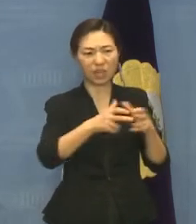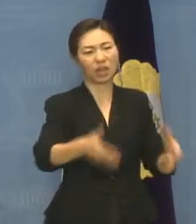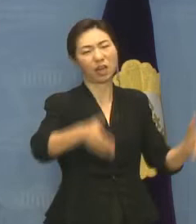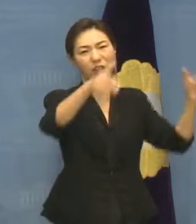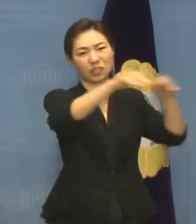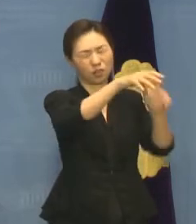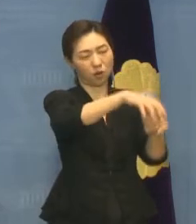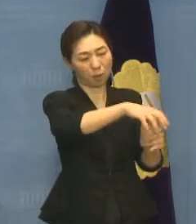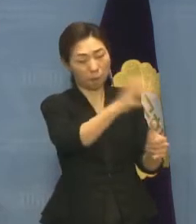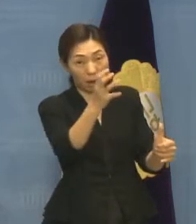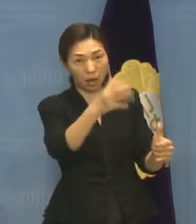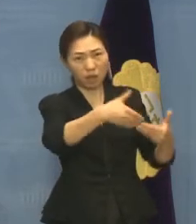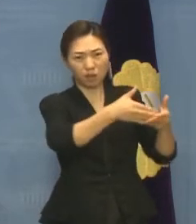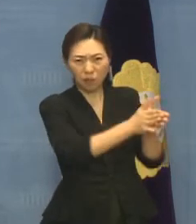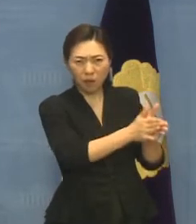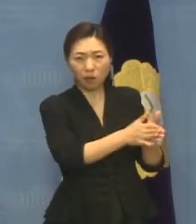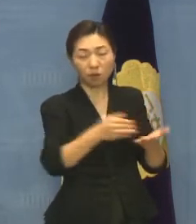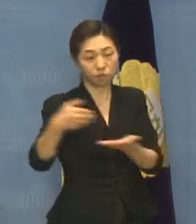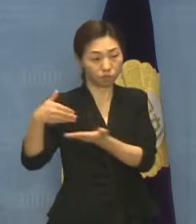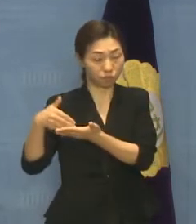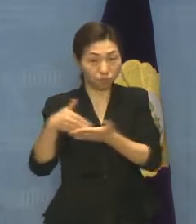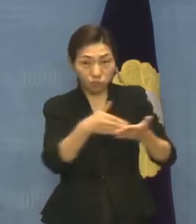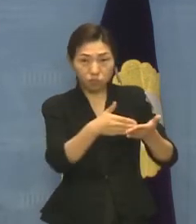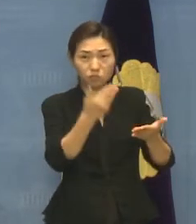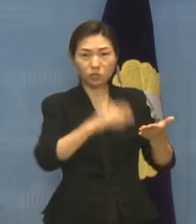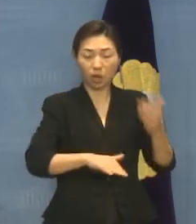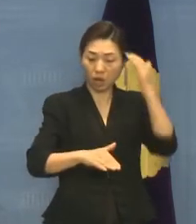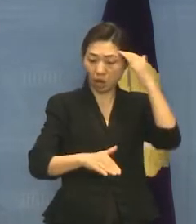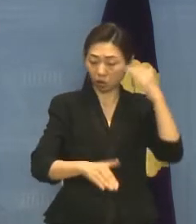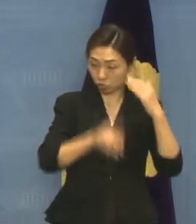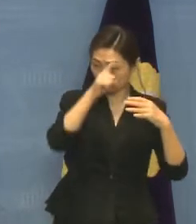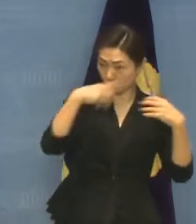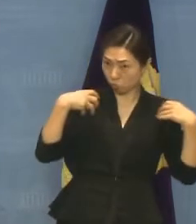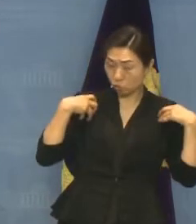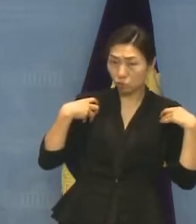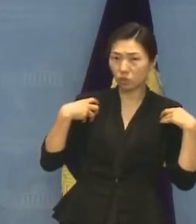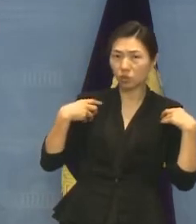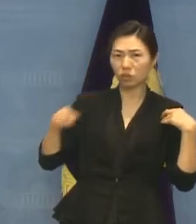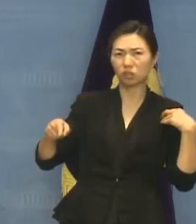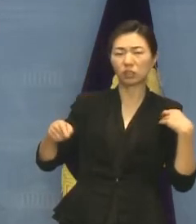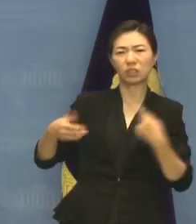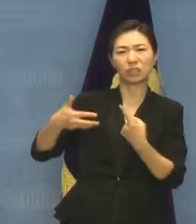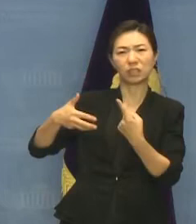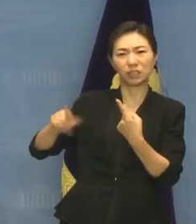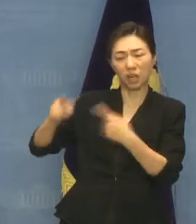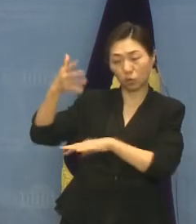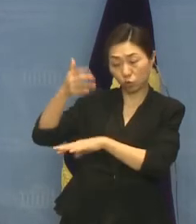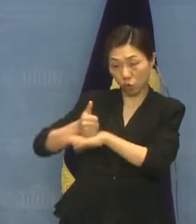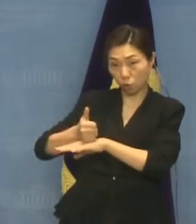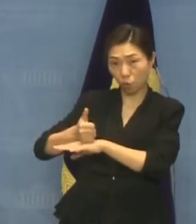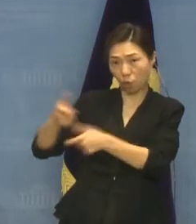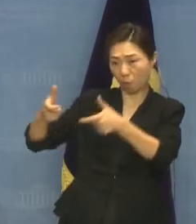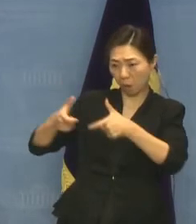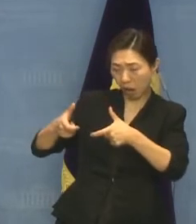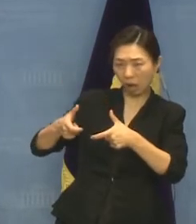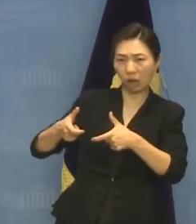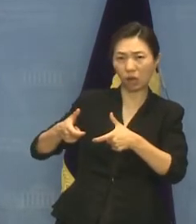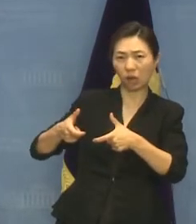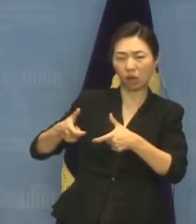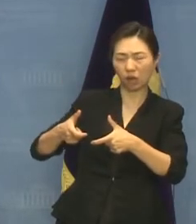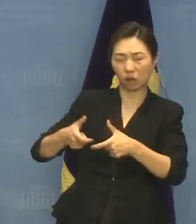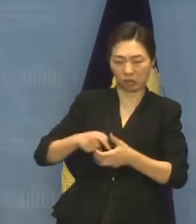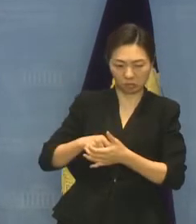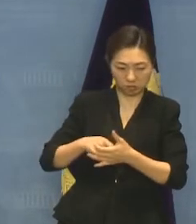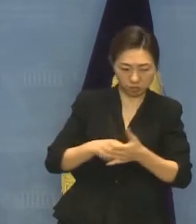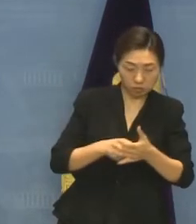권고하였지만 한국정부는 협약 위반을 지적하는 위원회의 1차 최종 견해 권고를 충실히